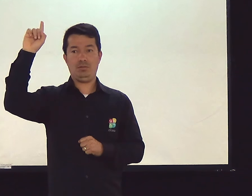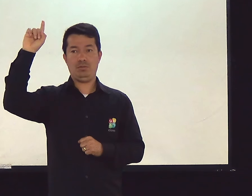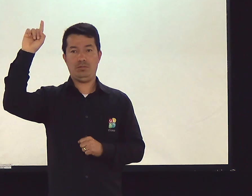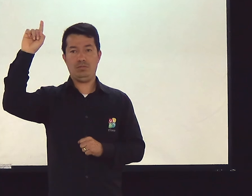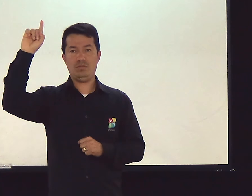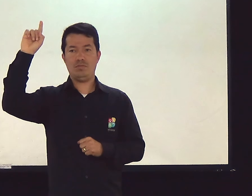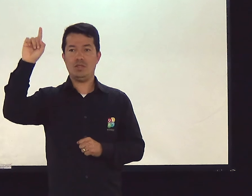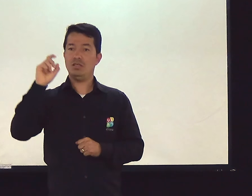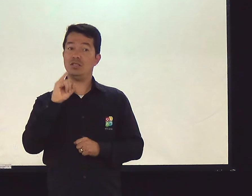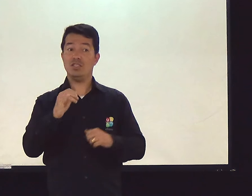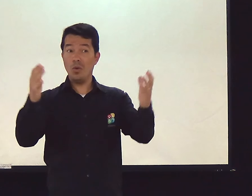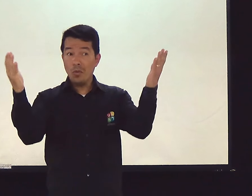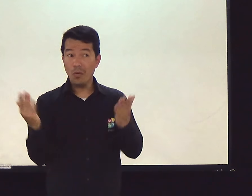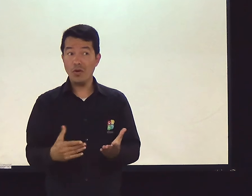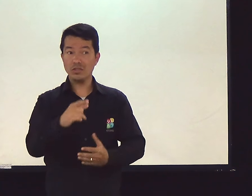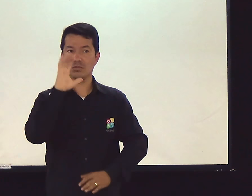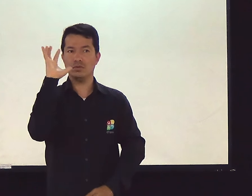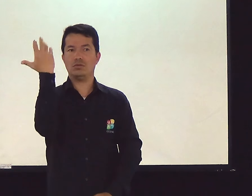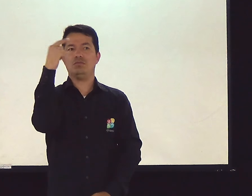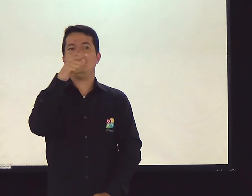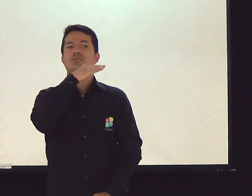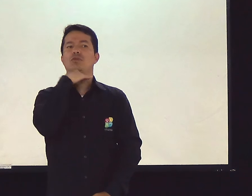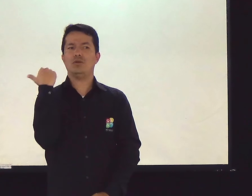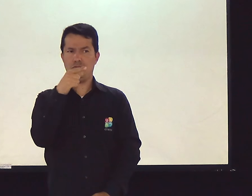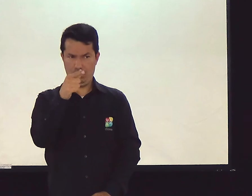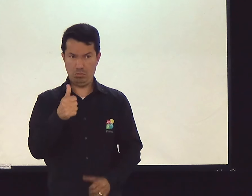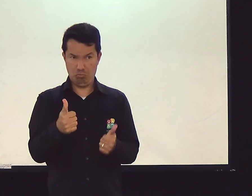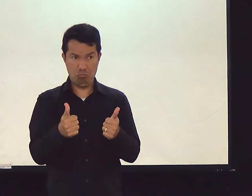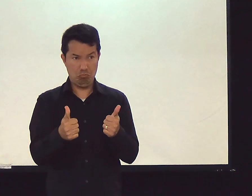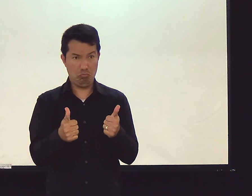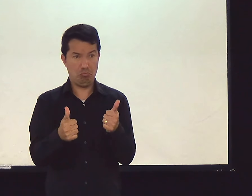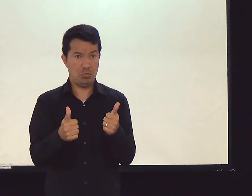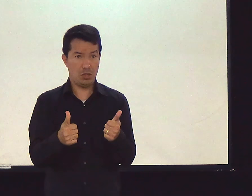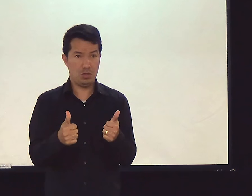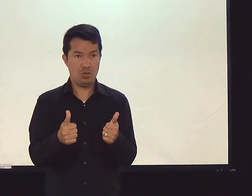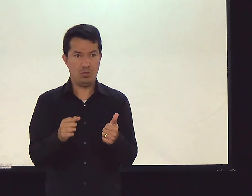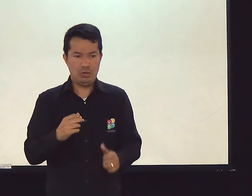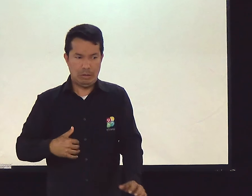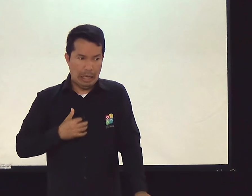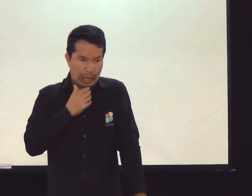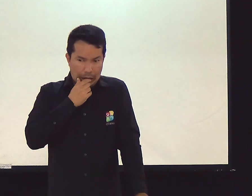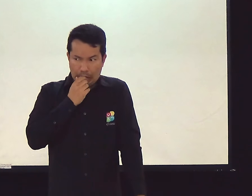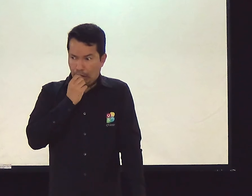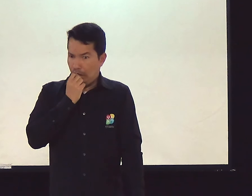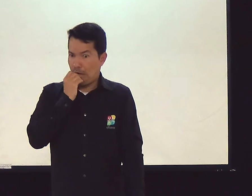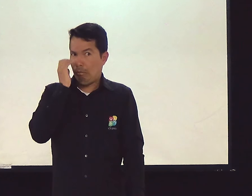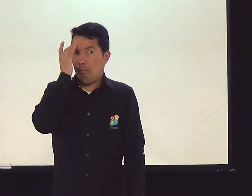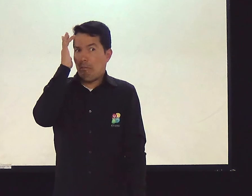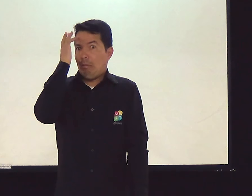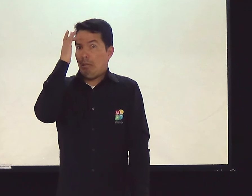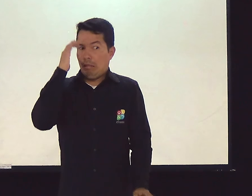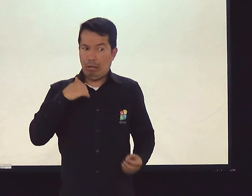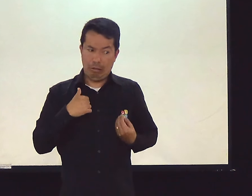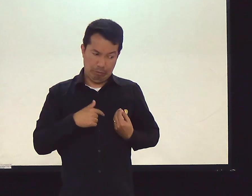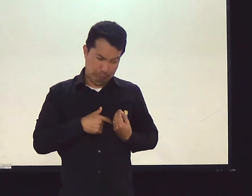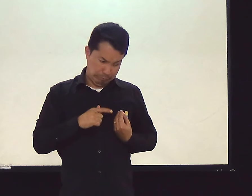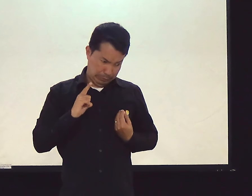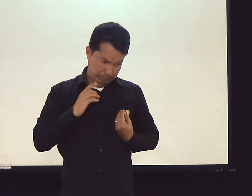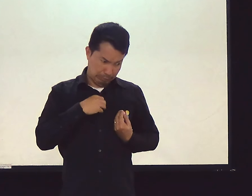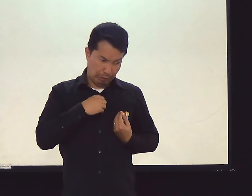Em comunhão com Deus. Se hoje você morre, você está de bem com a vida? Ou... Ai, pastora, eu não sei. Eu